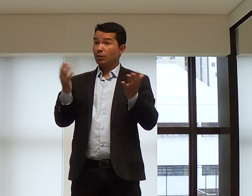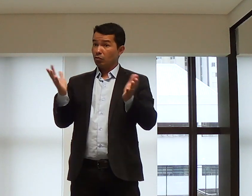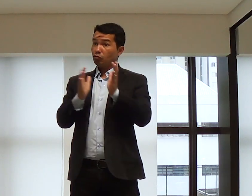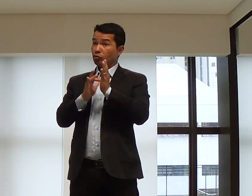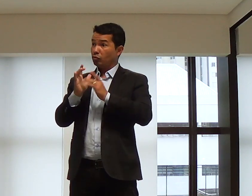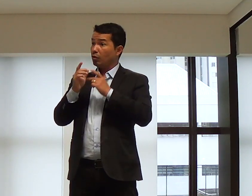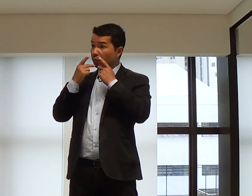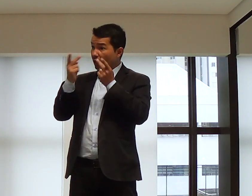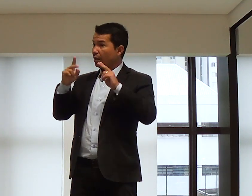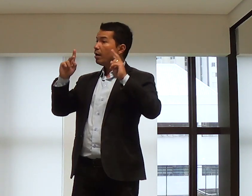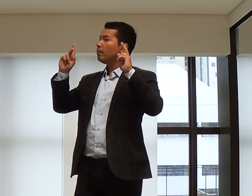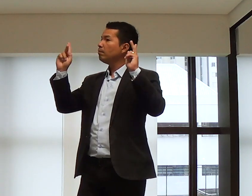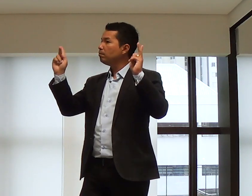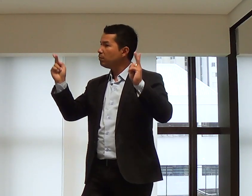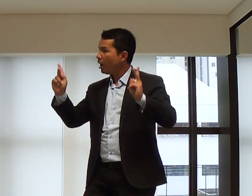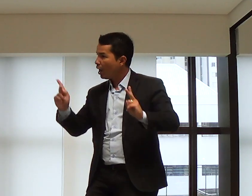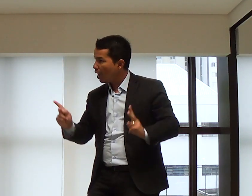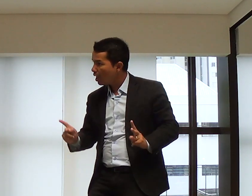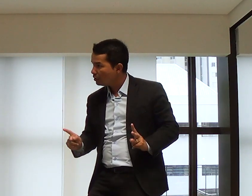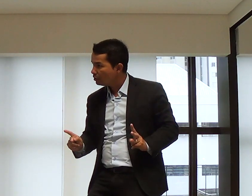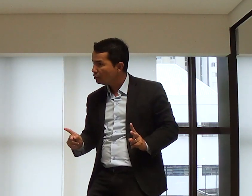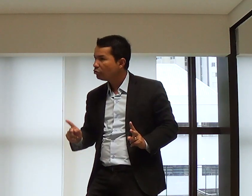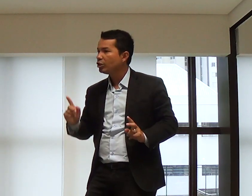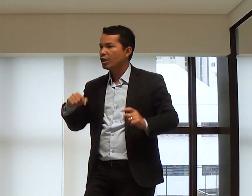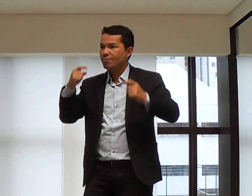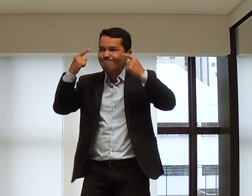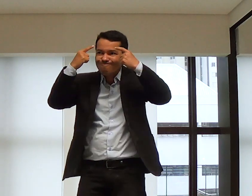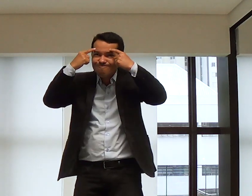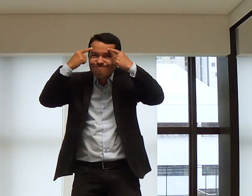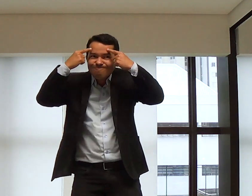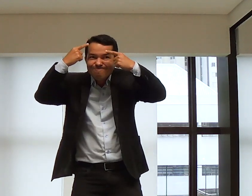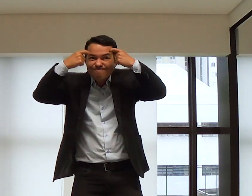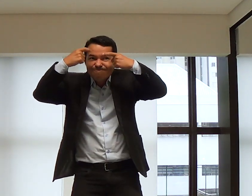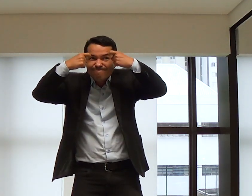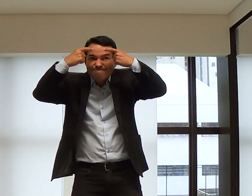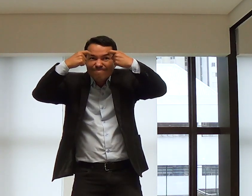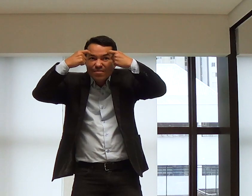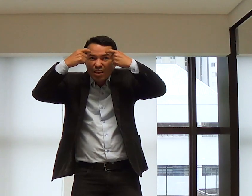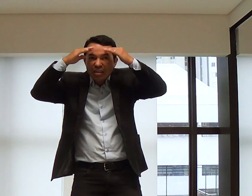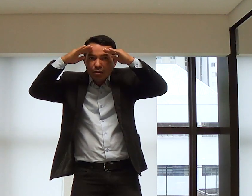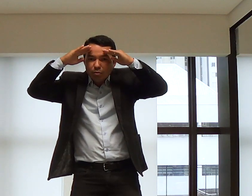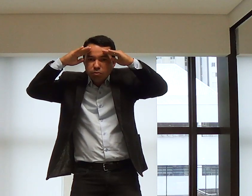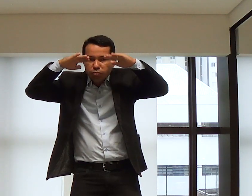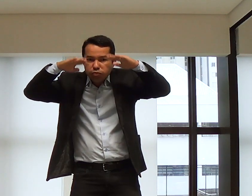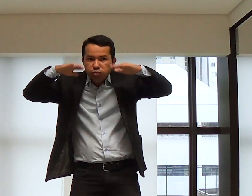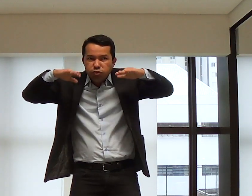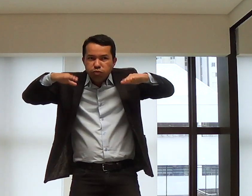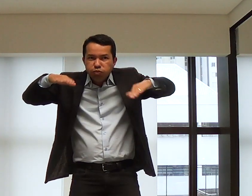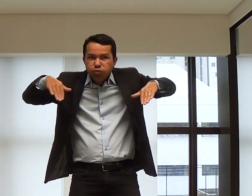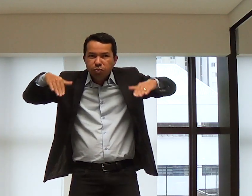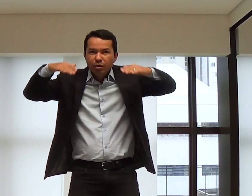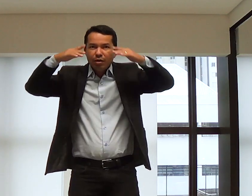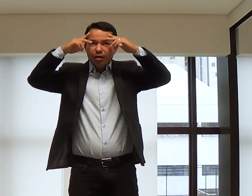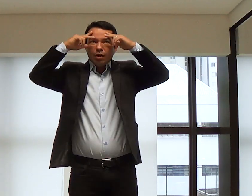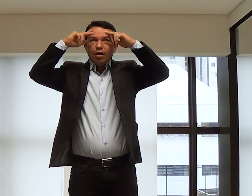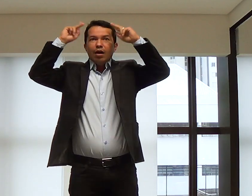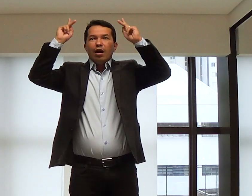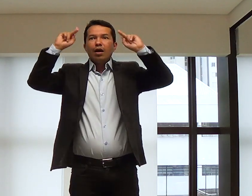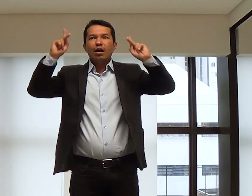guia. E, então, Jesus chega ali e diz, que a paz esteja com vocês. E a guerra